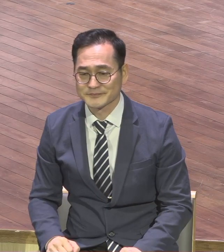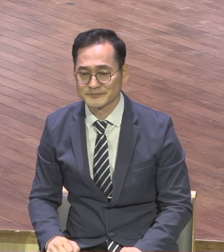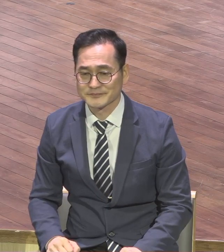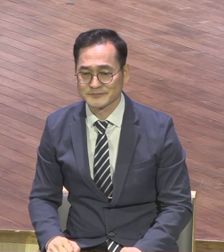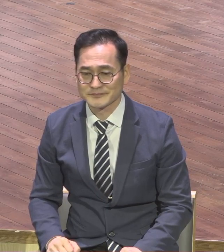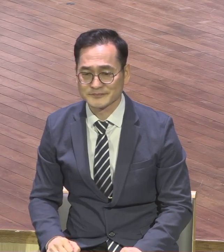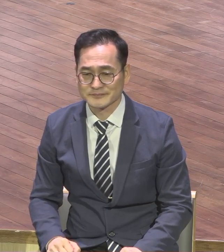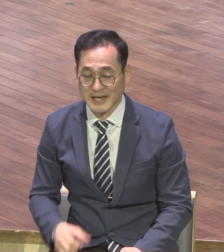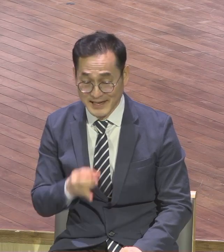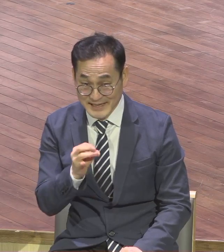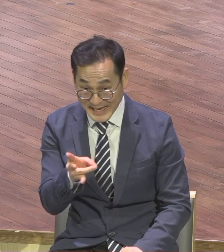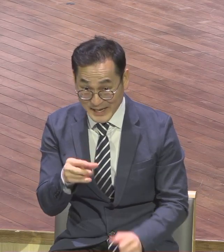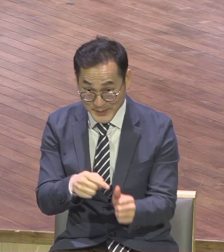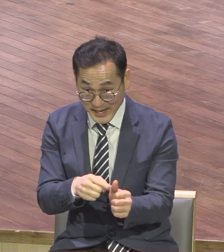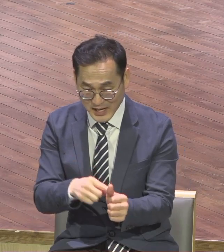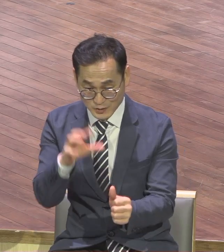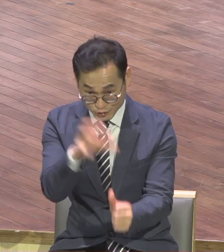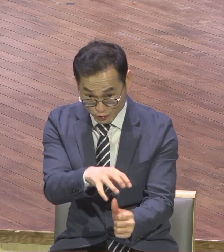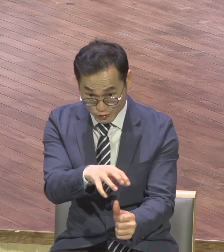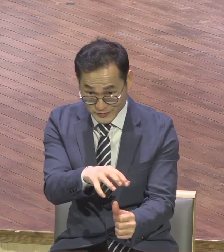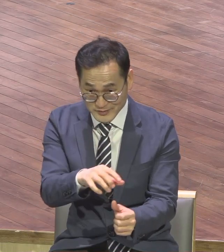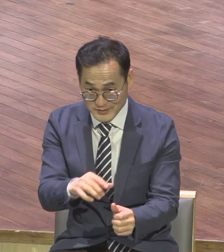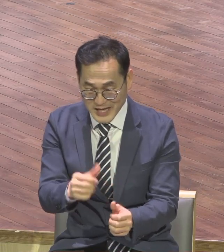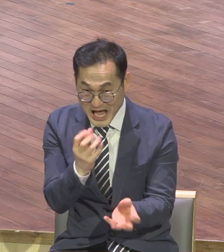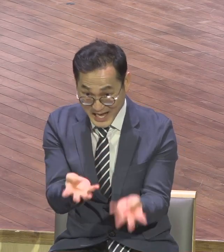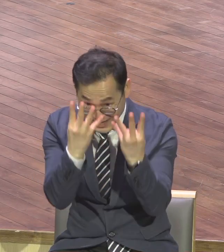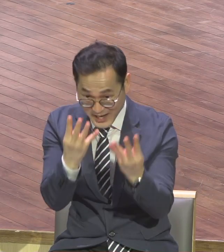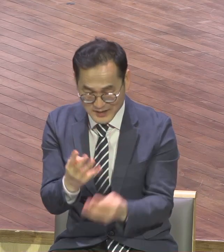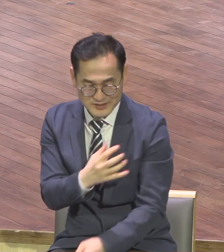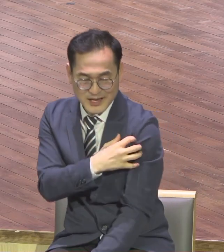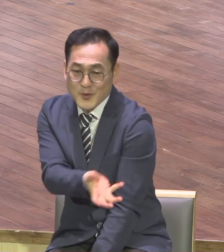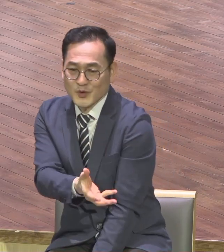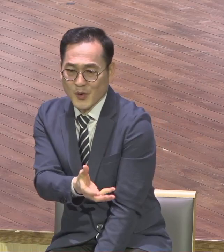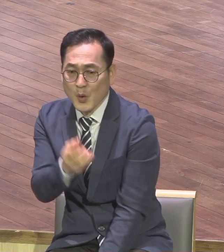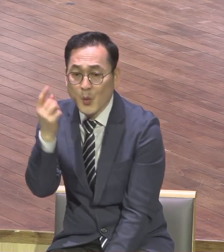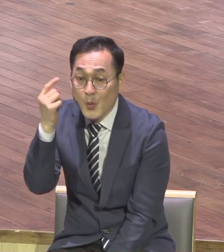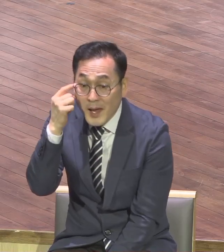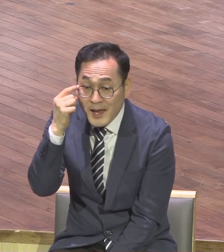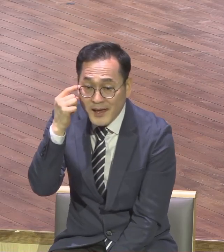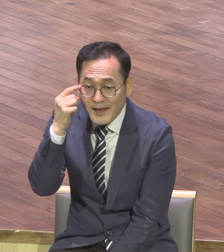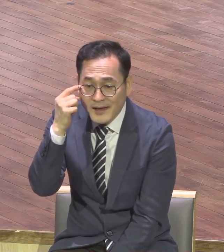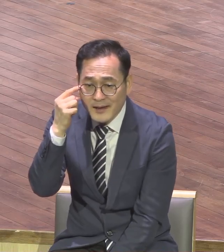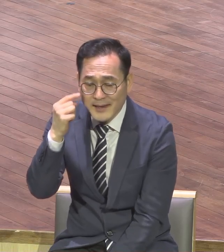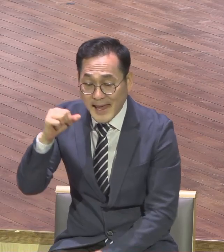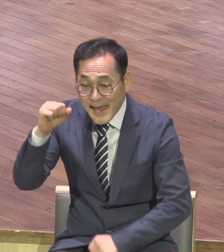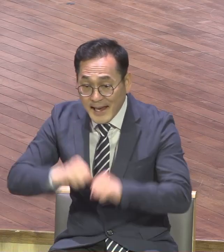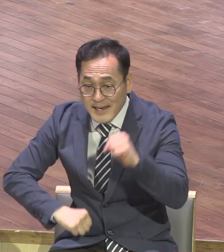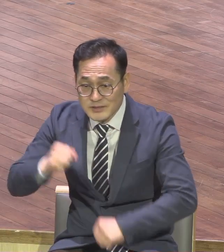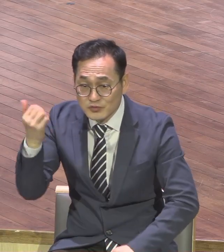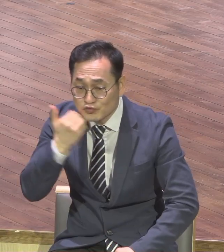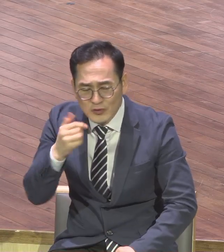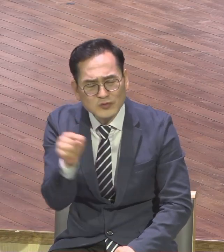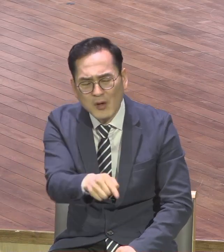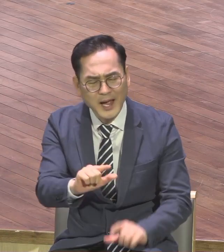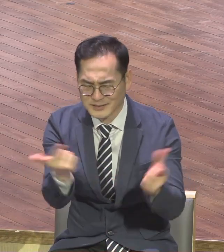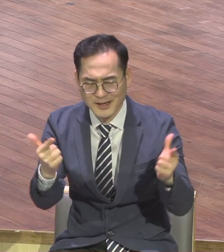감옥에 갇히도록 내버려주신 이유도 이를 향하시는 분은 여우와